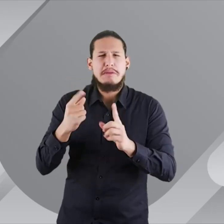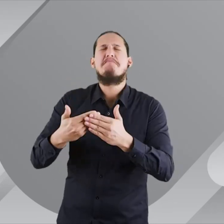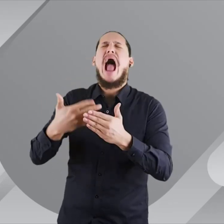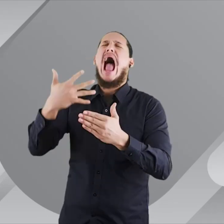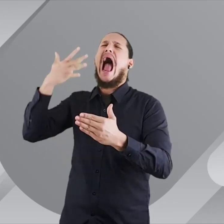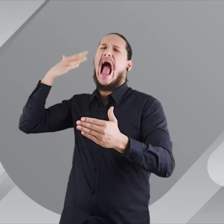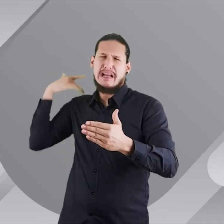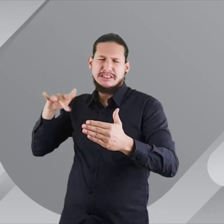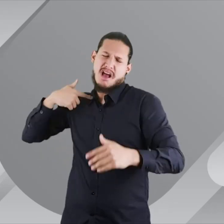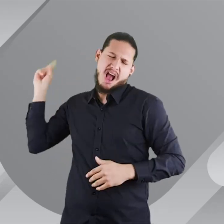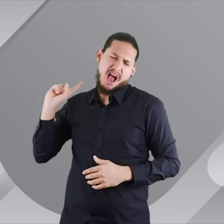ejercicio de la interpretación.